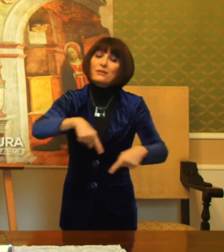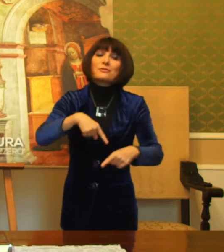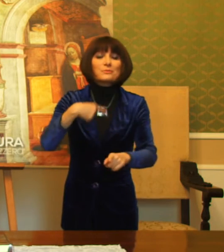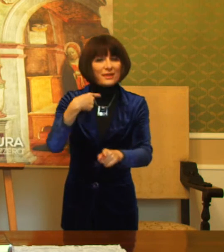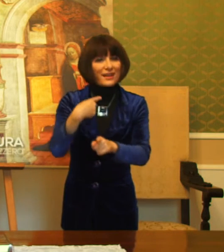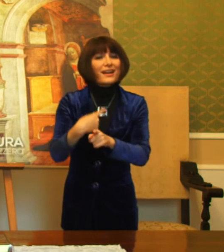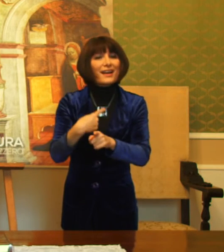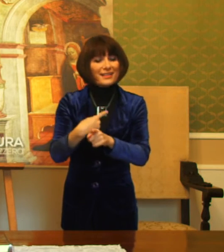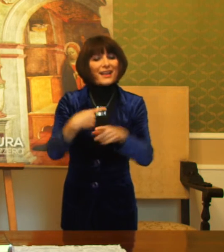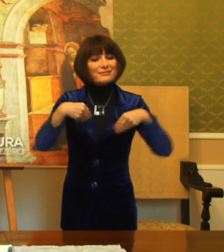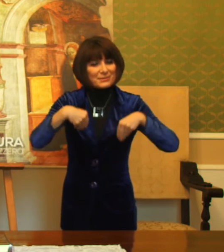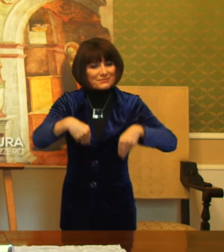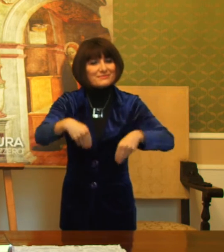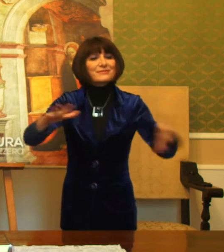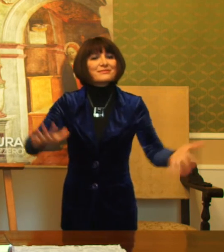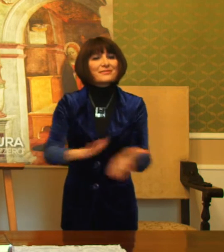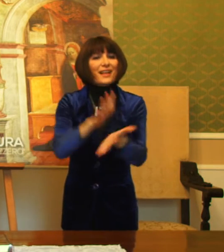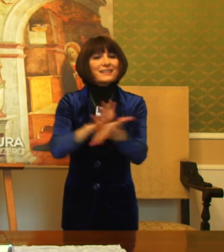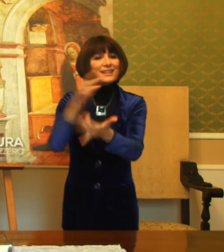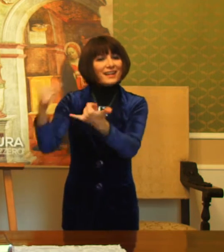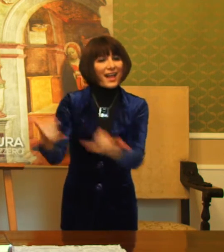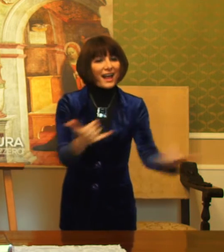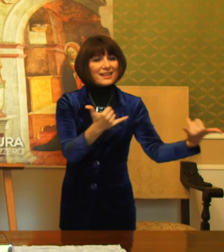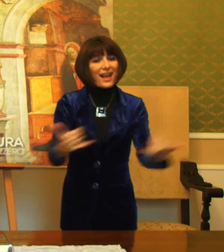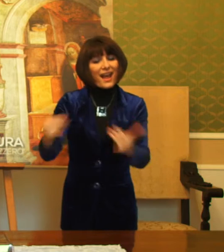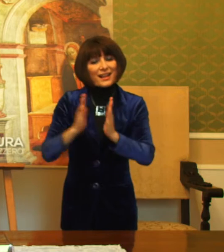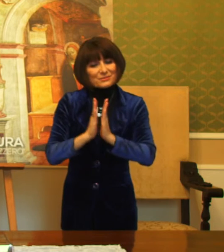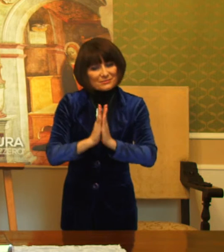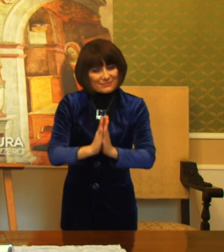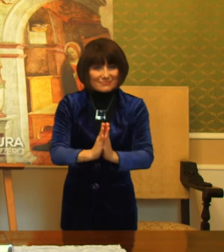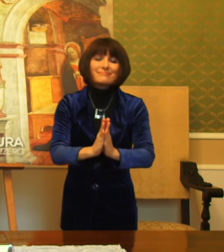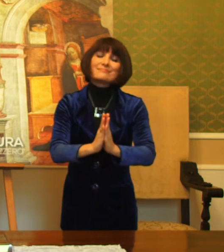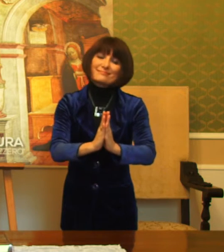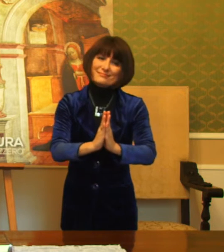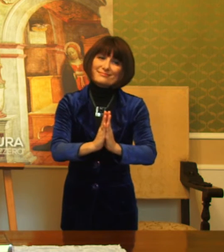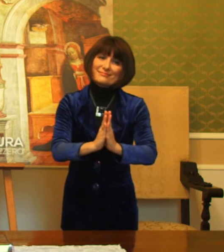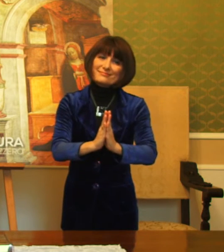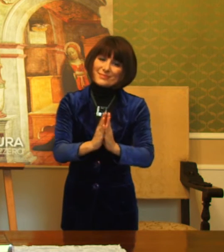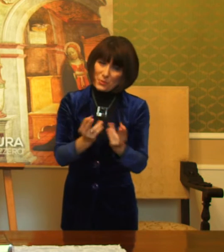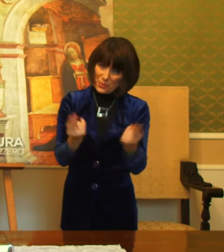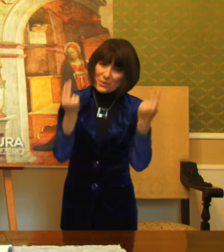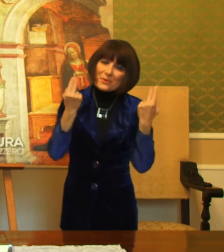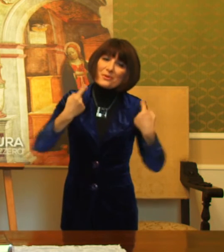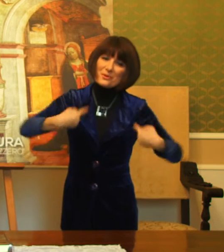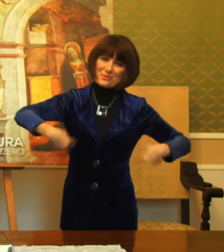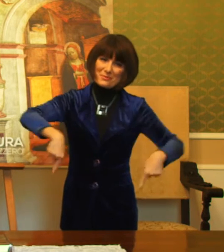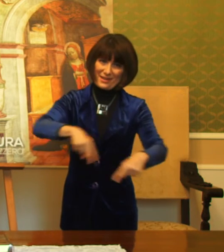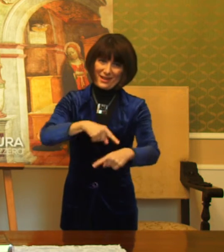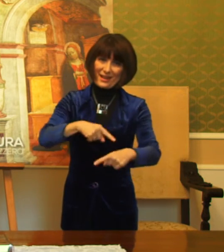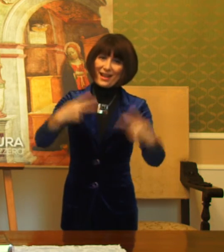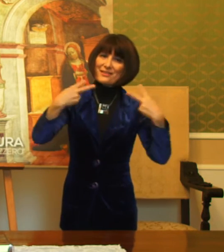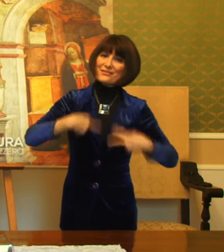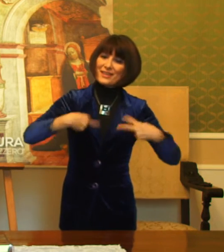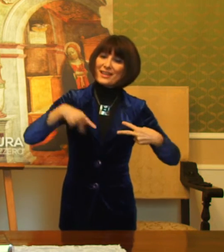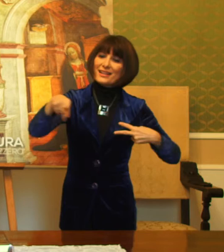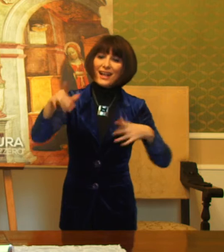celebrando questa festa del Natale, nella umiltà di questa condivisione della nostra vita da parte di